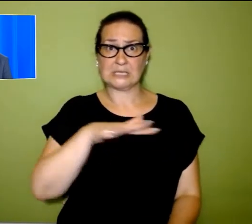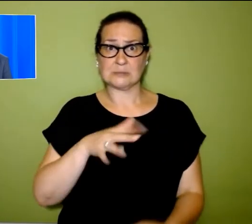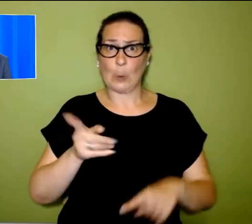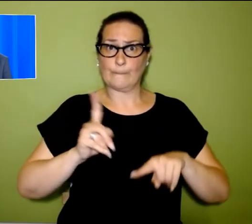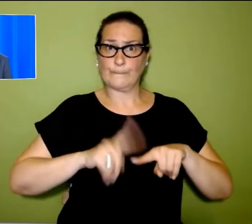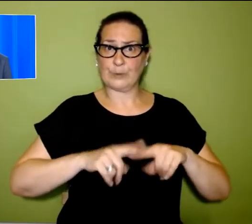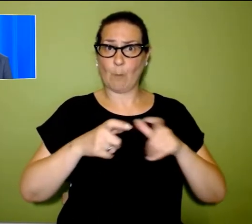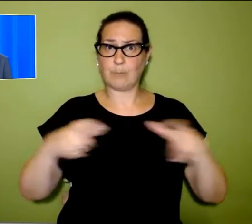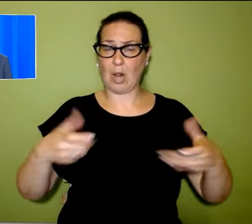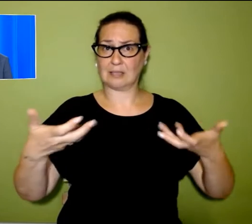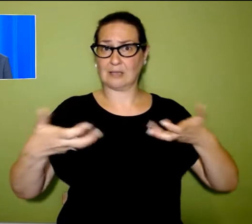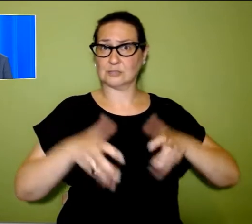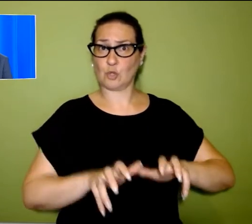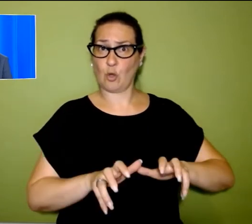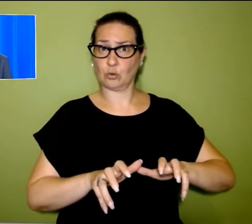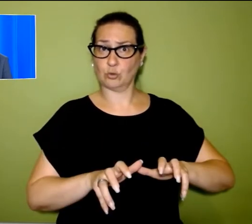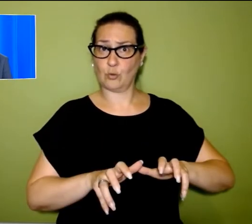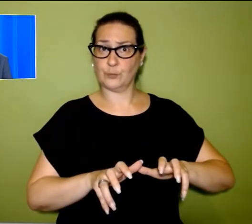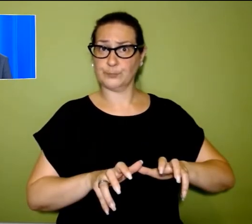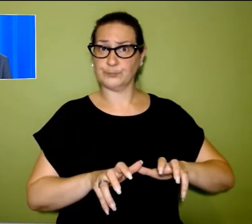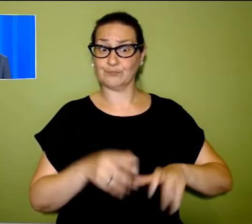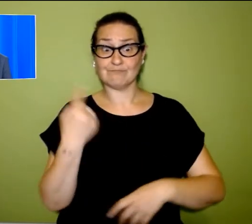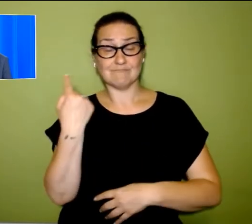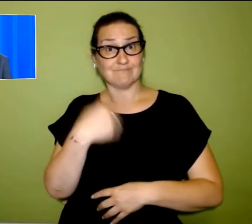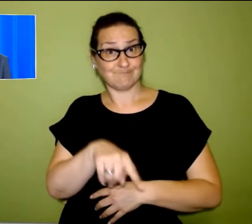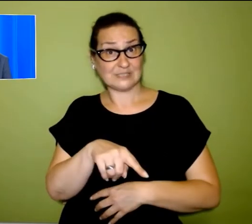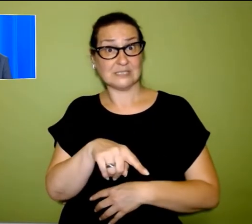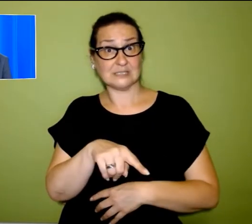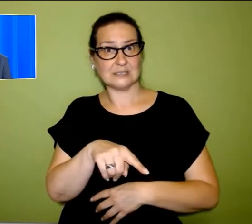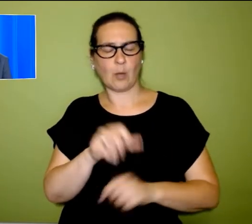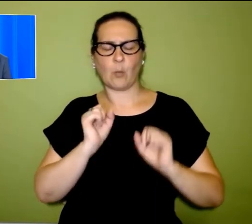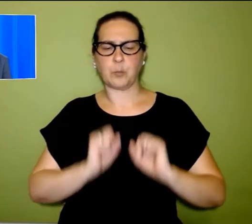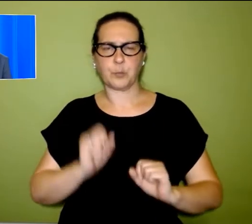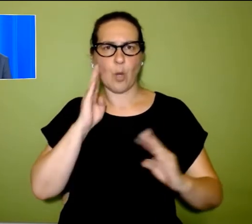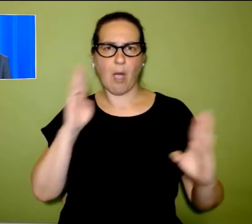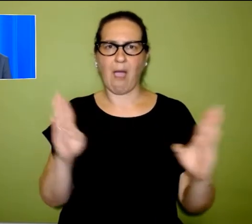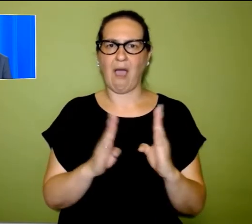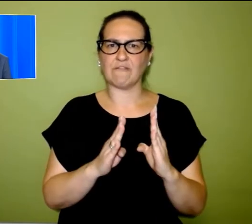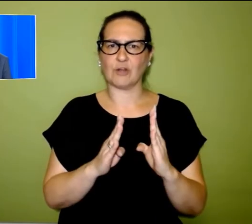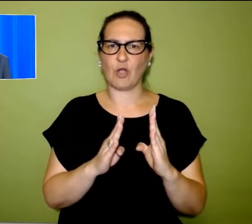bollette. È questa la chiave con cui affrontare la questione. Lo ha detto sul